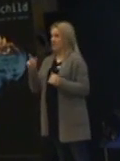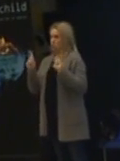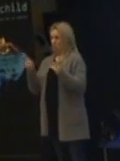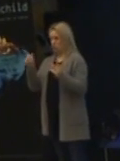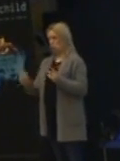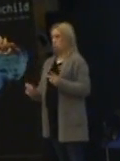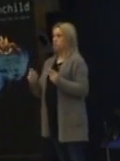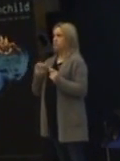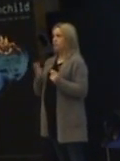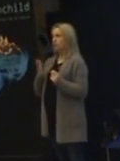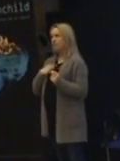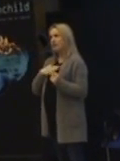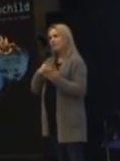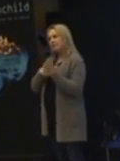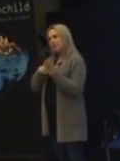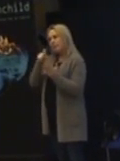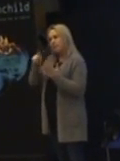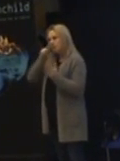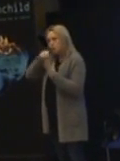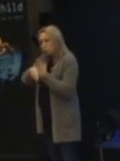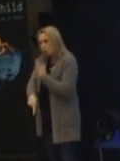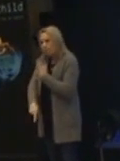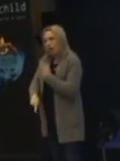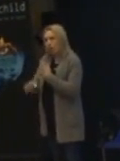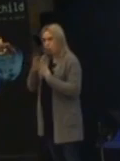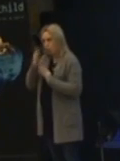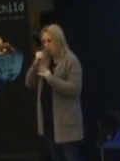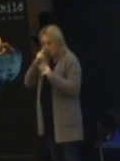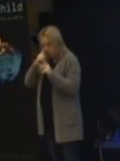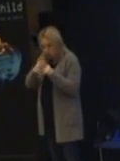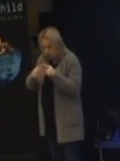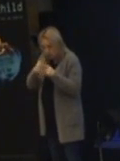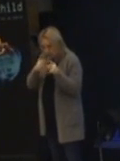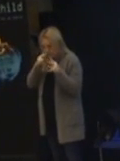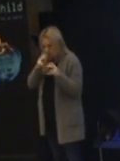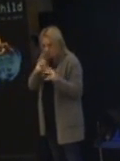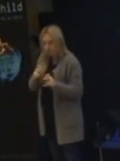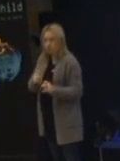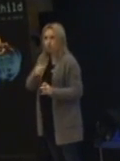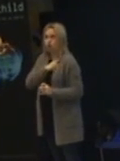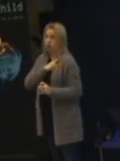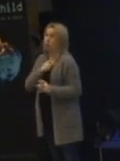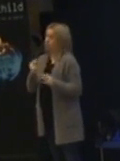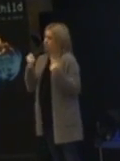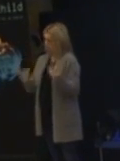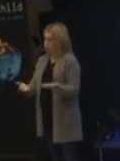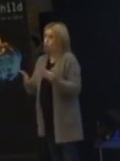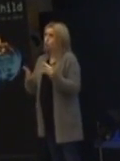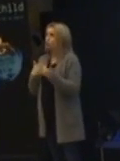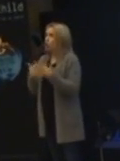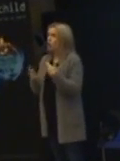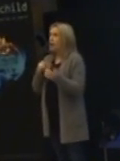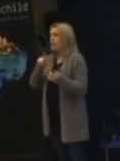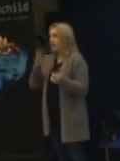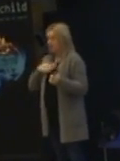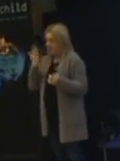få fördjupa sig i vissa ämnen. Och då kan personen snöa in ordentligt. Och det måste de få göra. Ibland